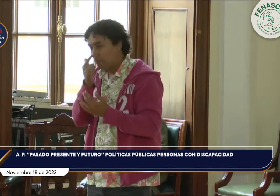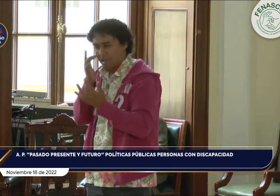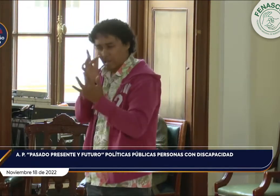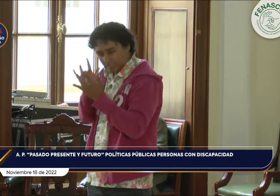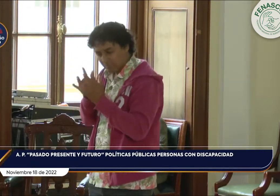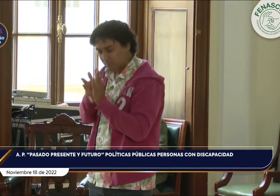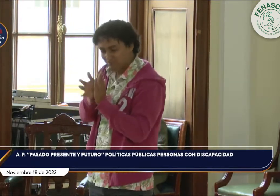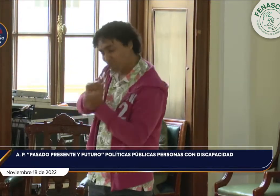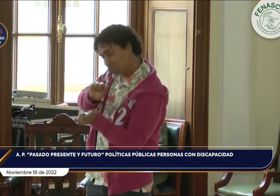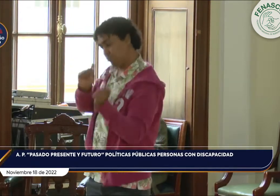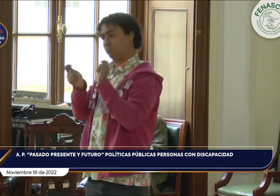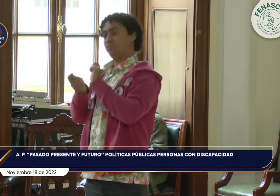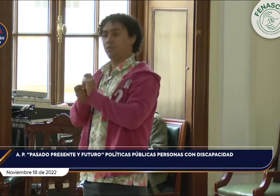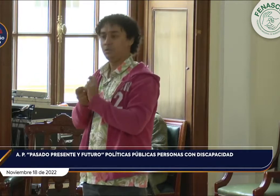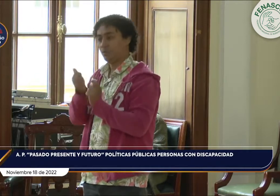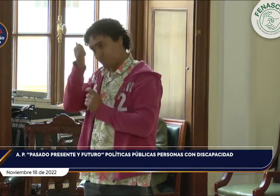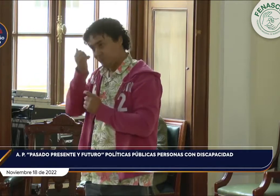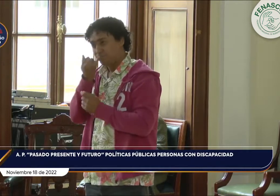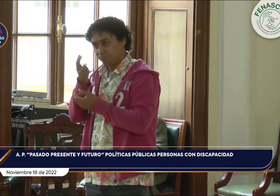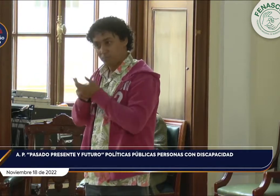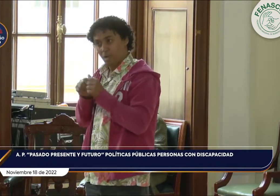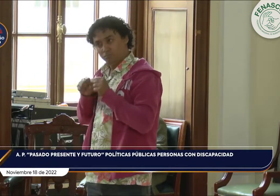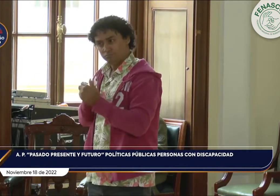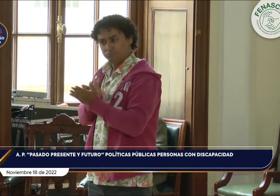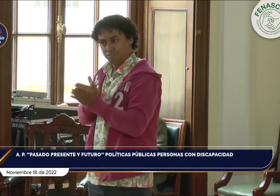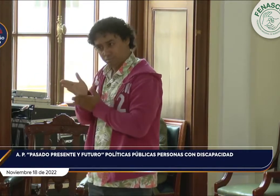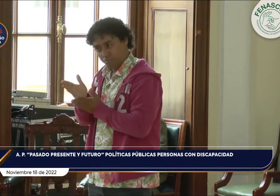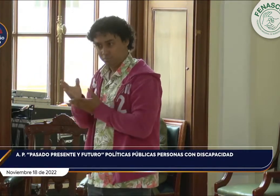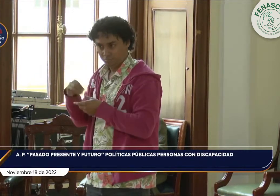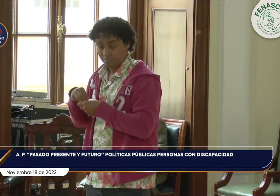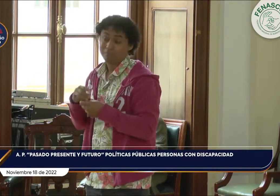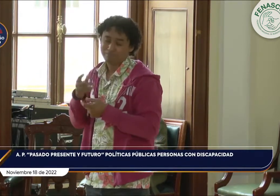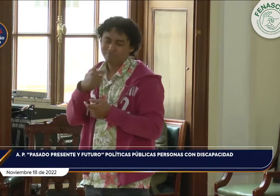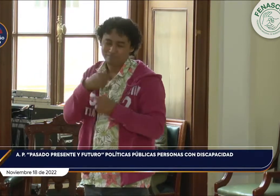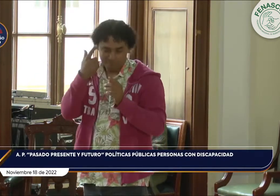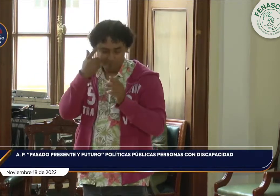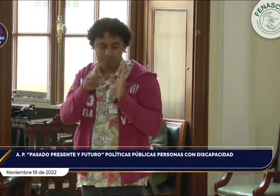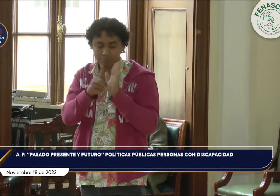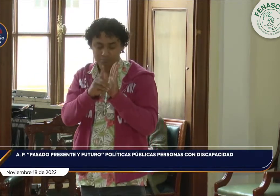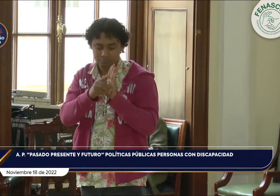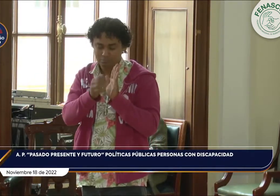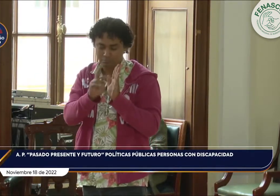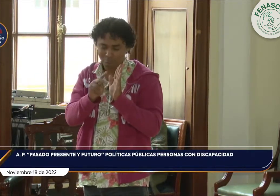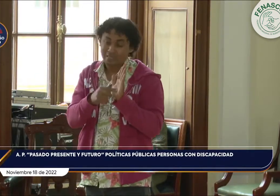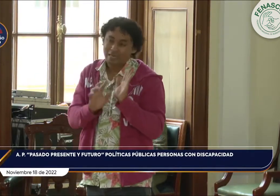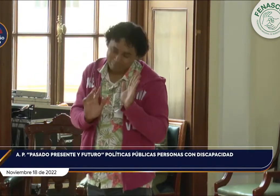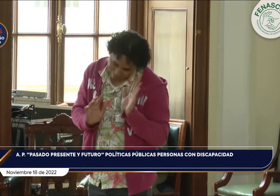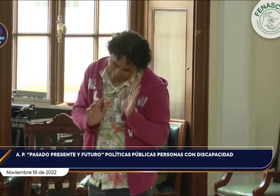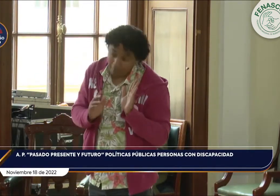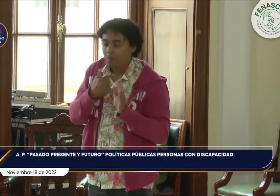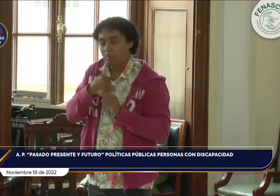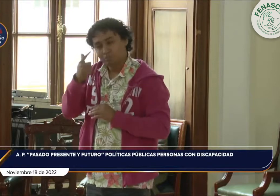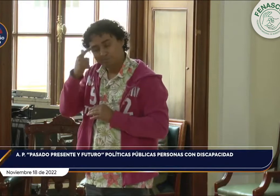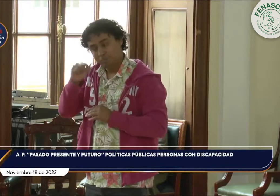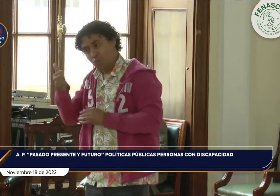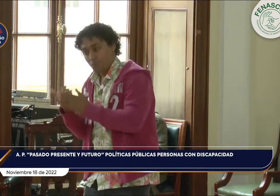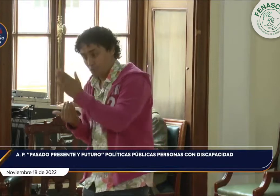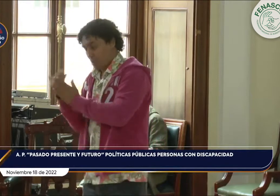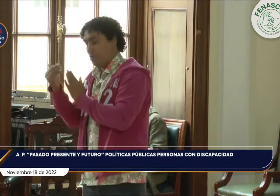contrato no sería el mejor, sino el modelo, sino como maestro. Entonces, es importante también ver esto en el decreto, que es bueno, pero también